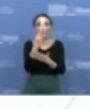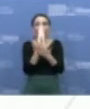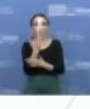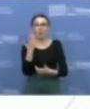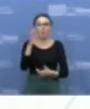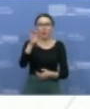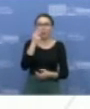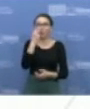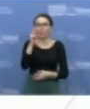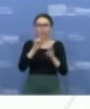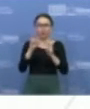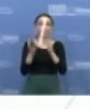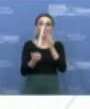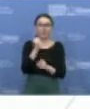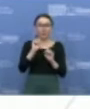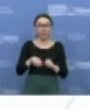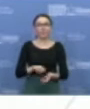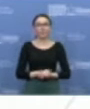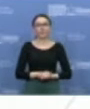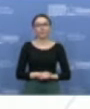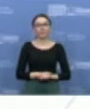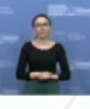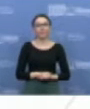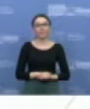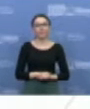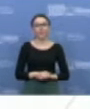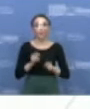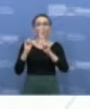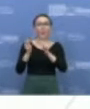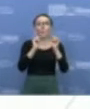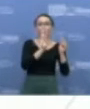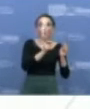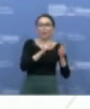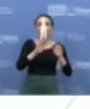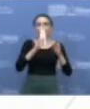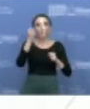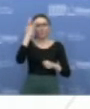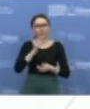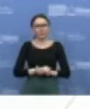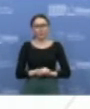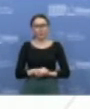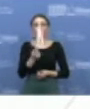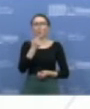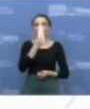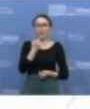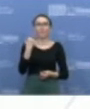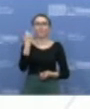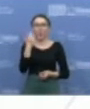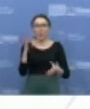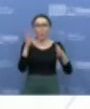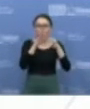informacija, galima bus rasti programėlėje. Taigi, apdovanojamo funkcija bus įjungta šiek tiek vėliau,